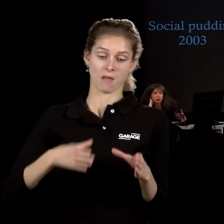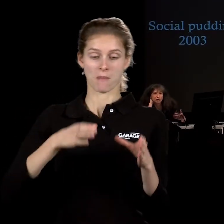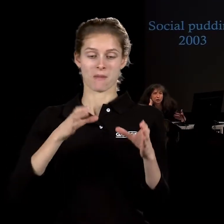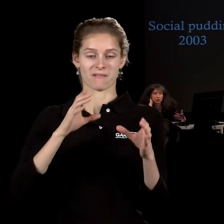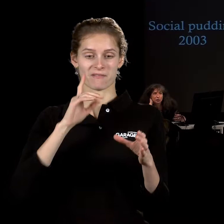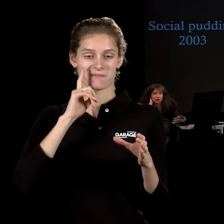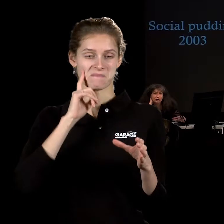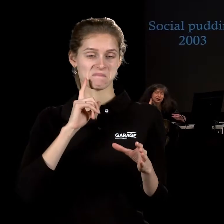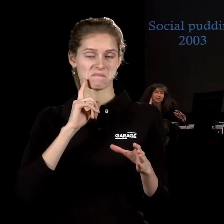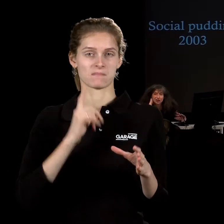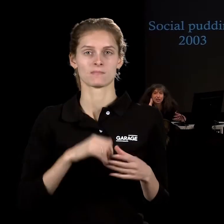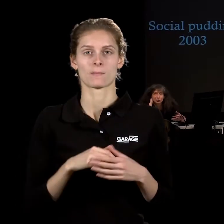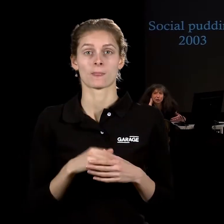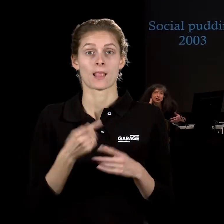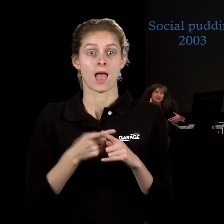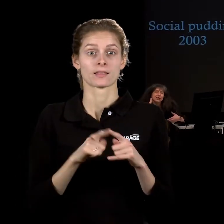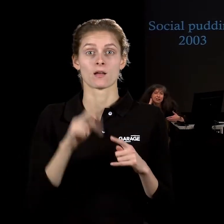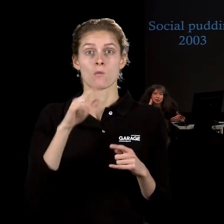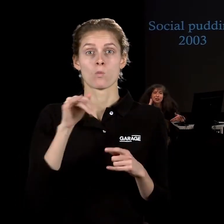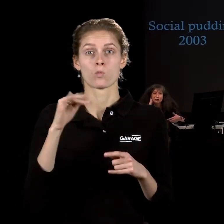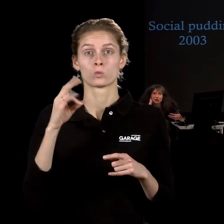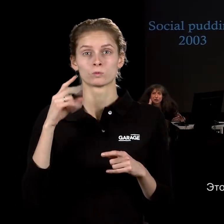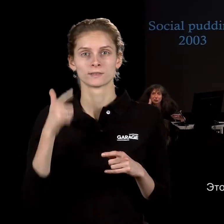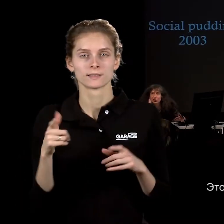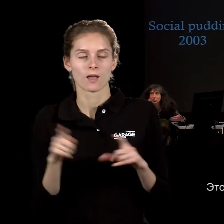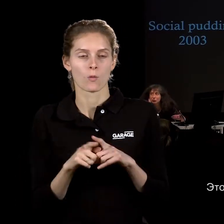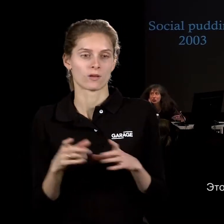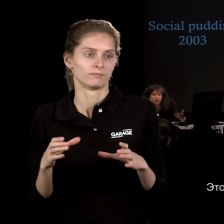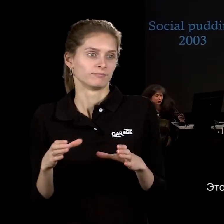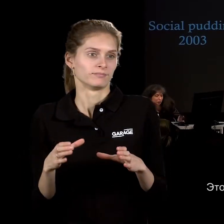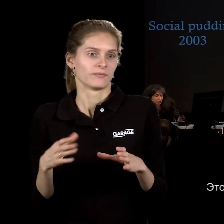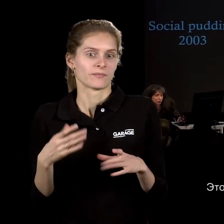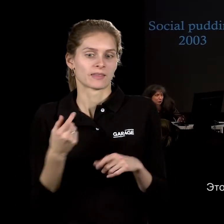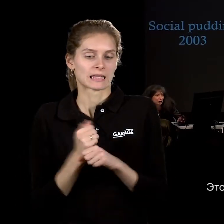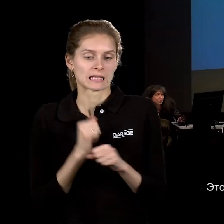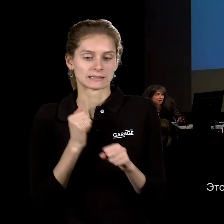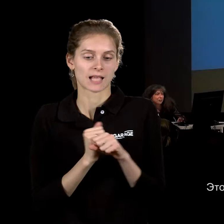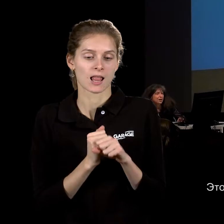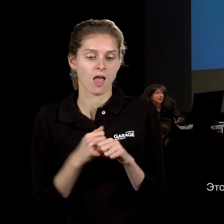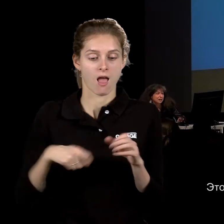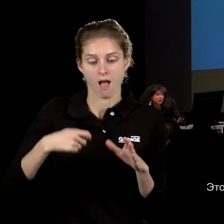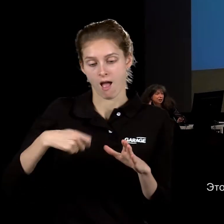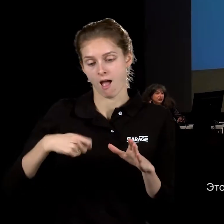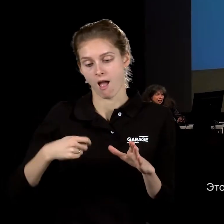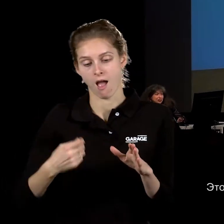И этот пудинг становится в социальном смысле светским, в всем смысле это то, что создаёт ситуацию общения.